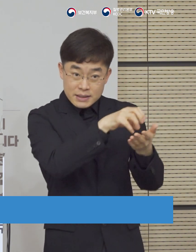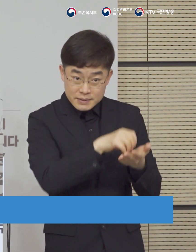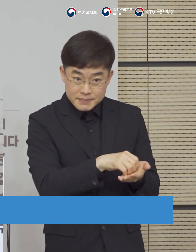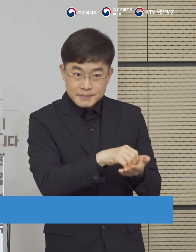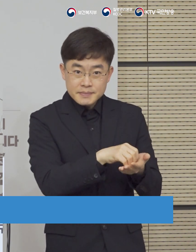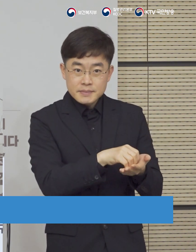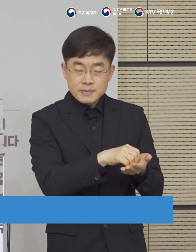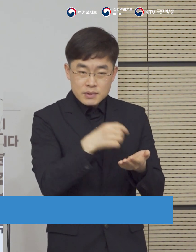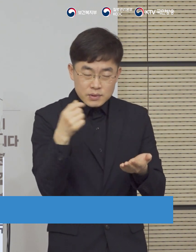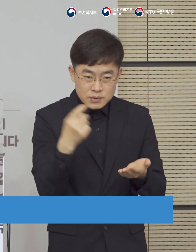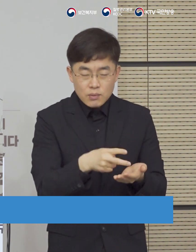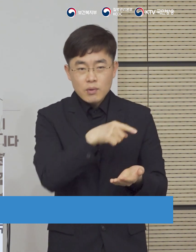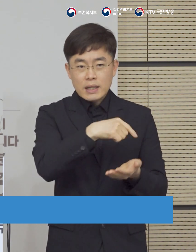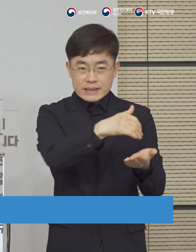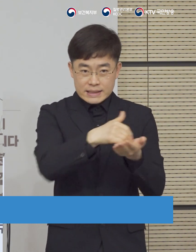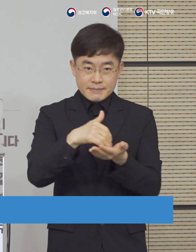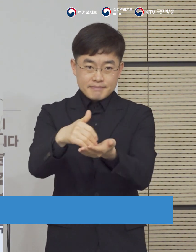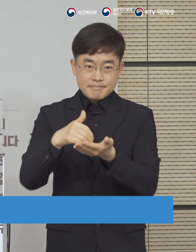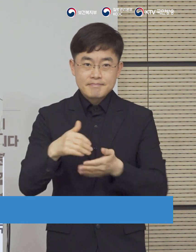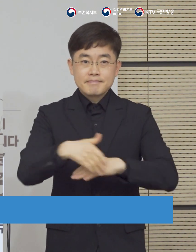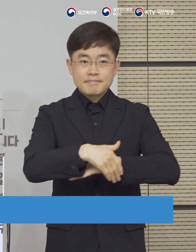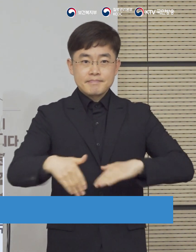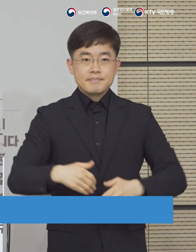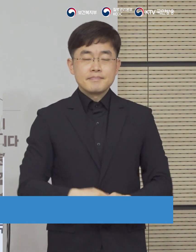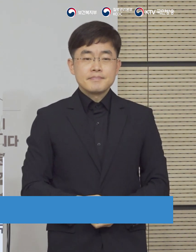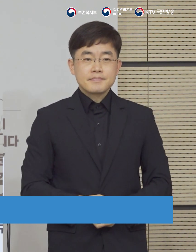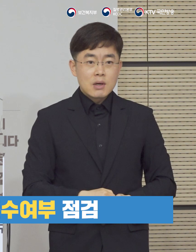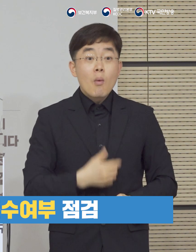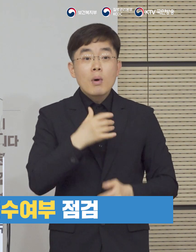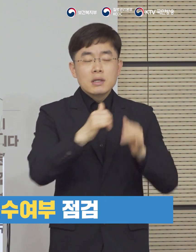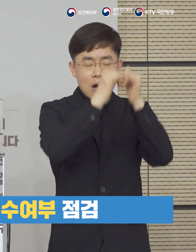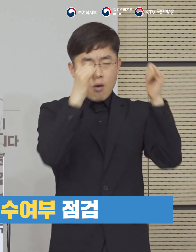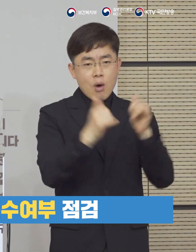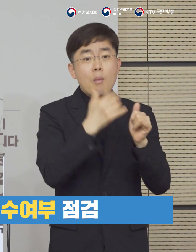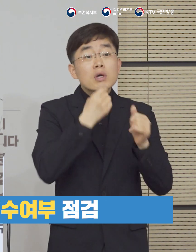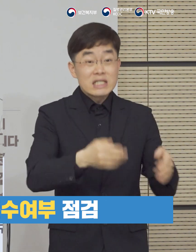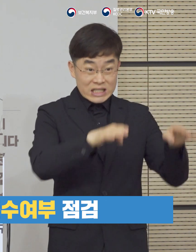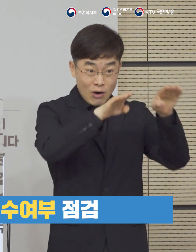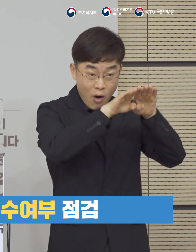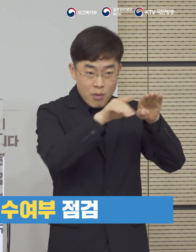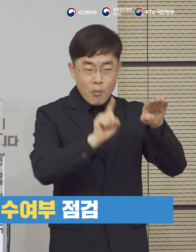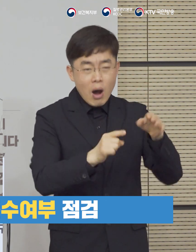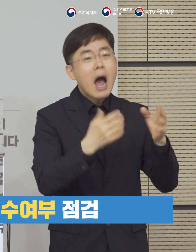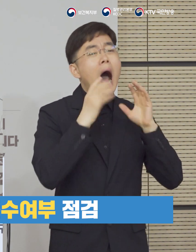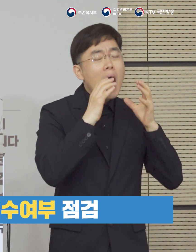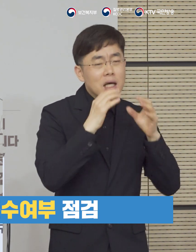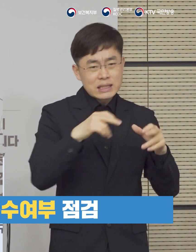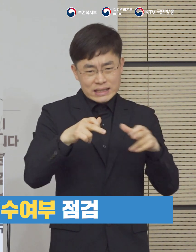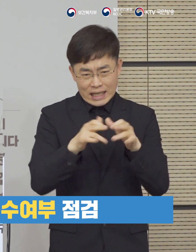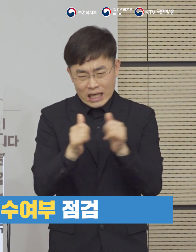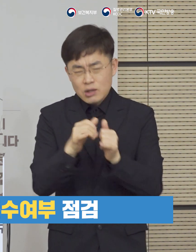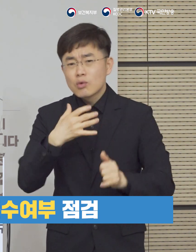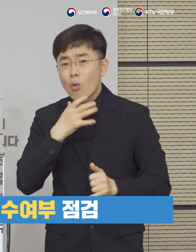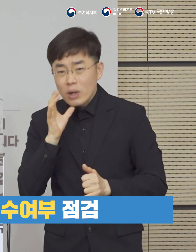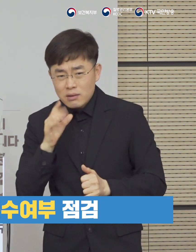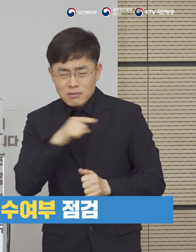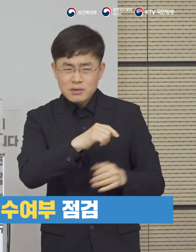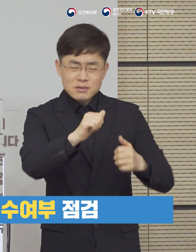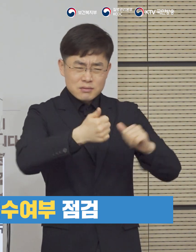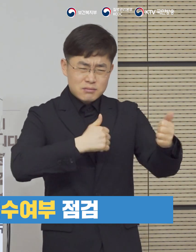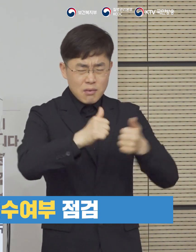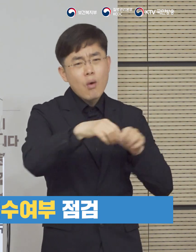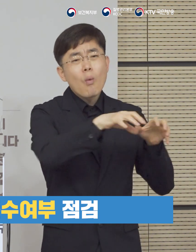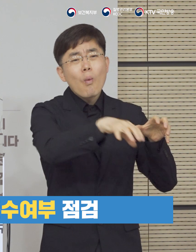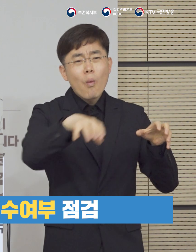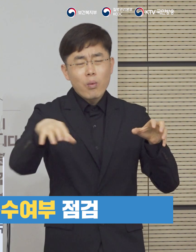이해관계자의 의견을 수렴할 것입니다. 아동, 장애인, 노인분들 다수가 함께